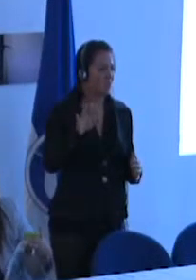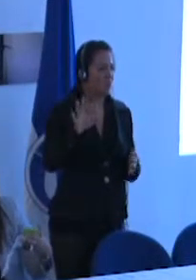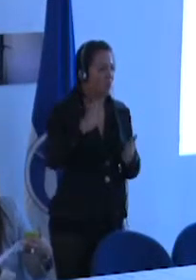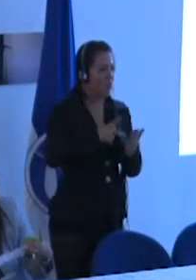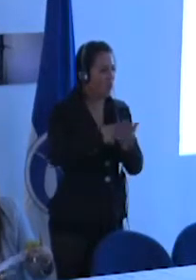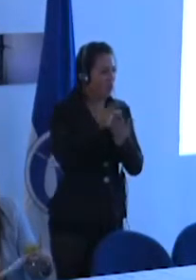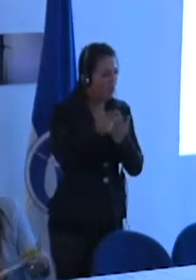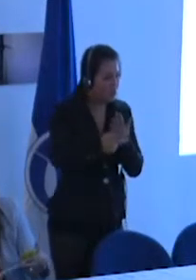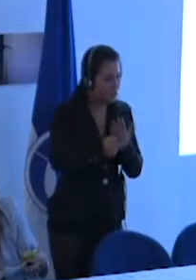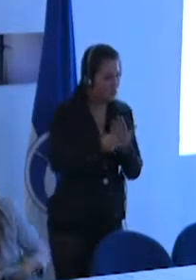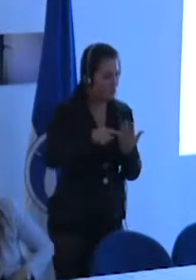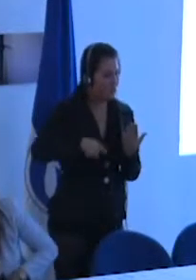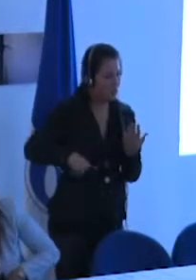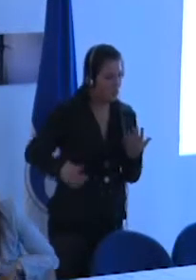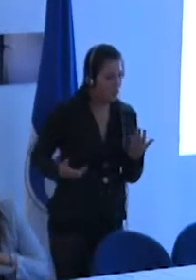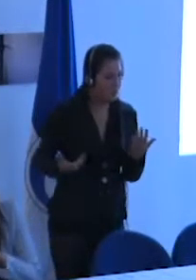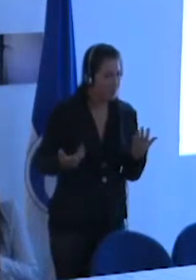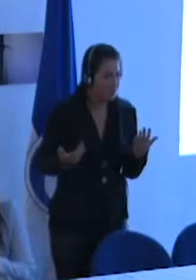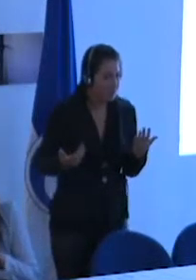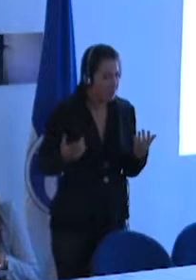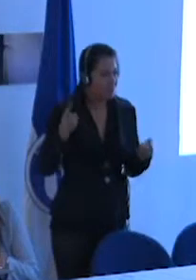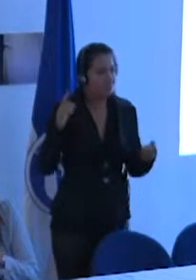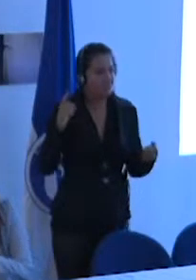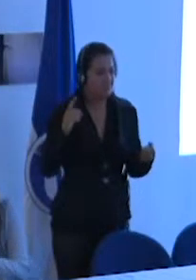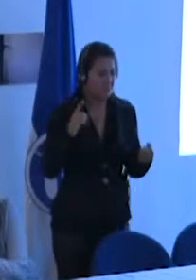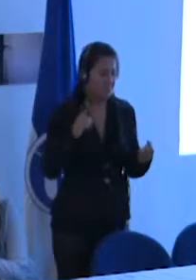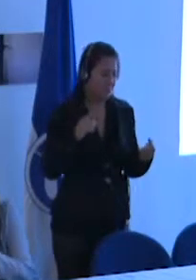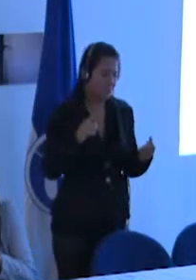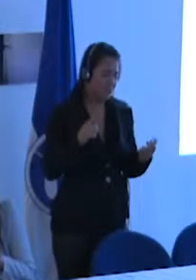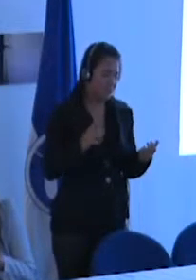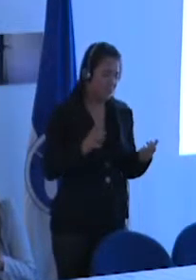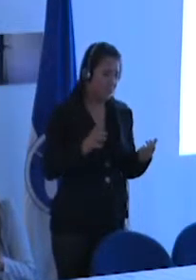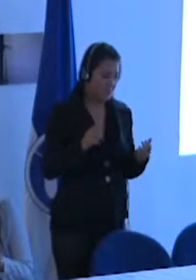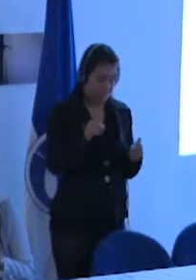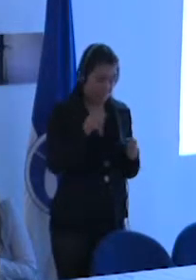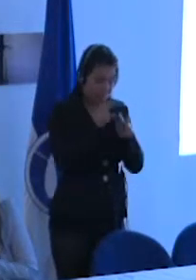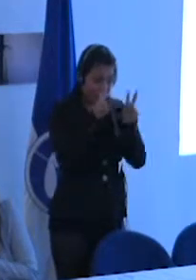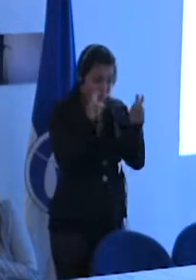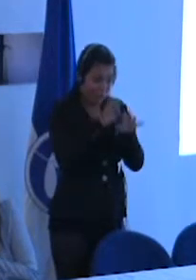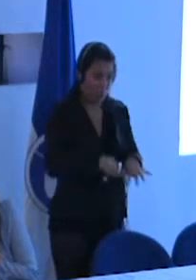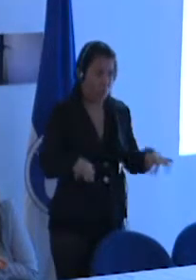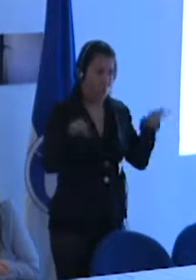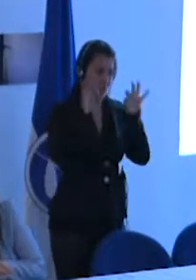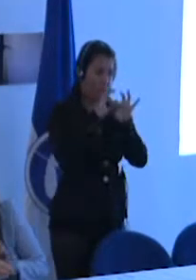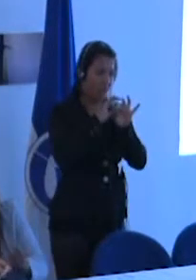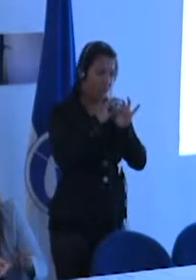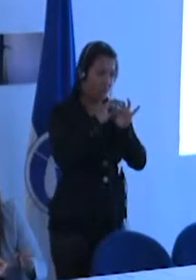proyectos escolares. Es una pregunta, es una cuestión importante.